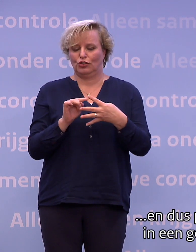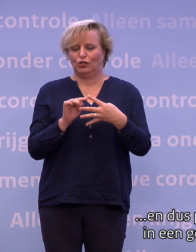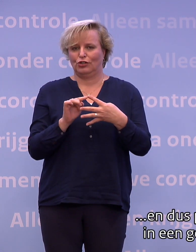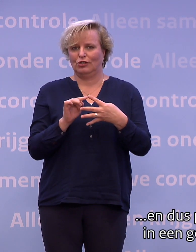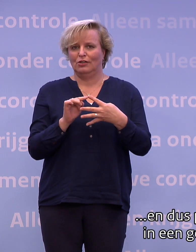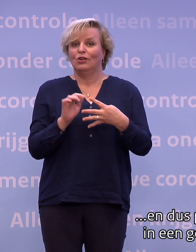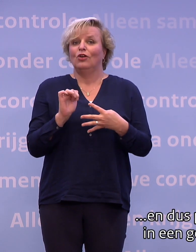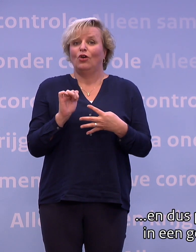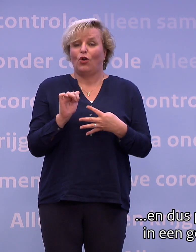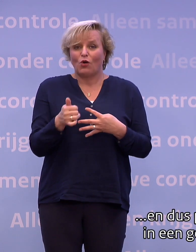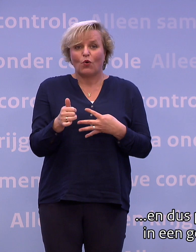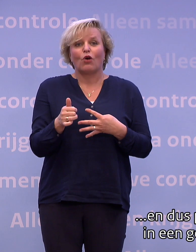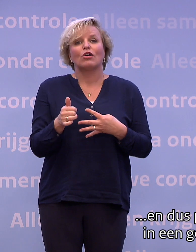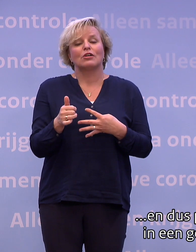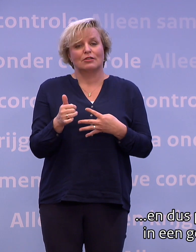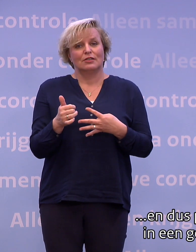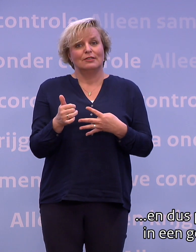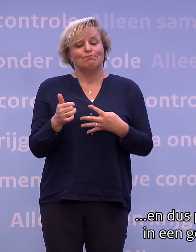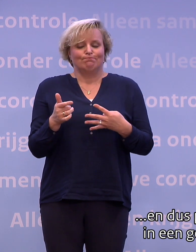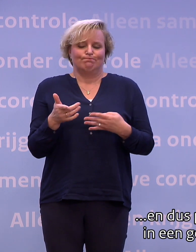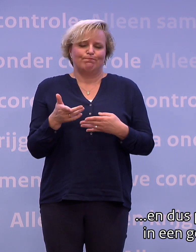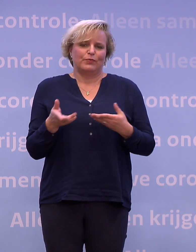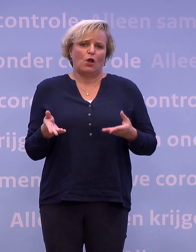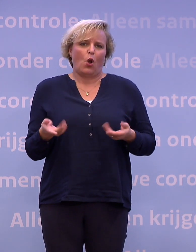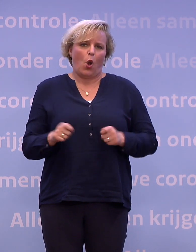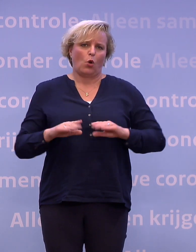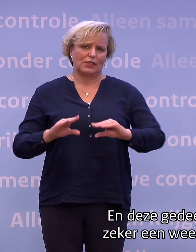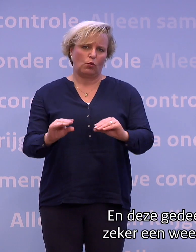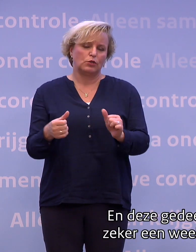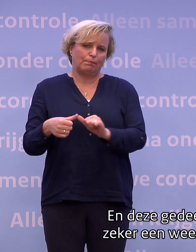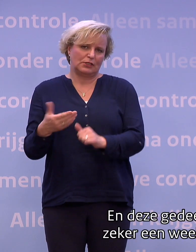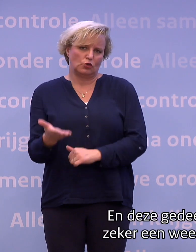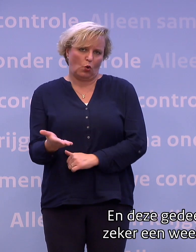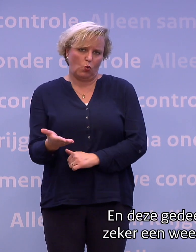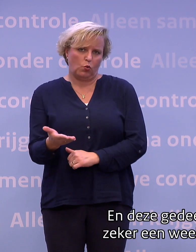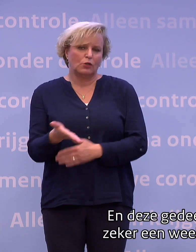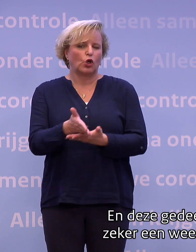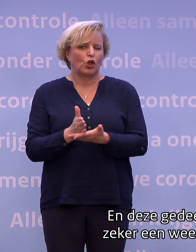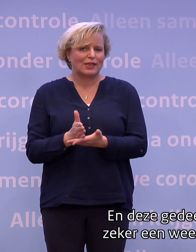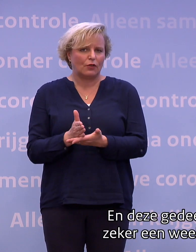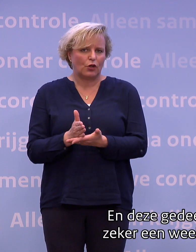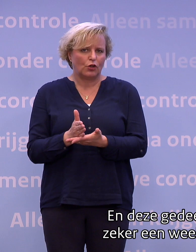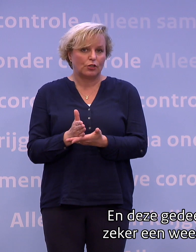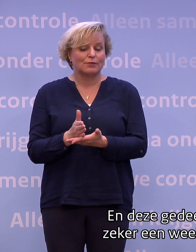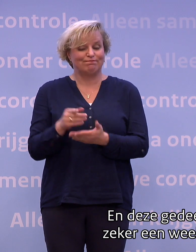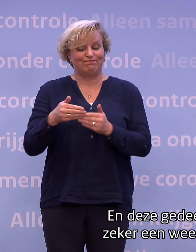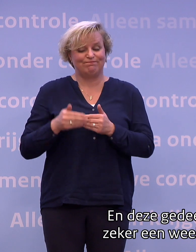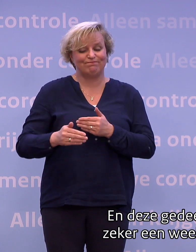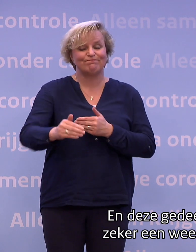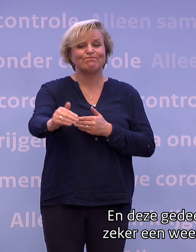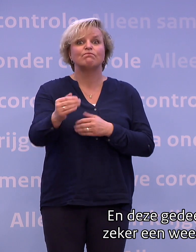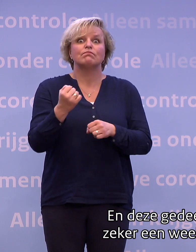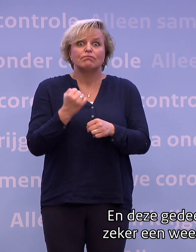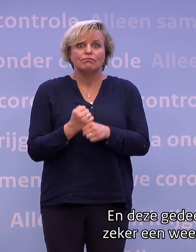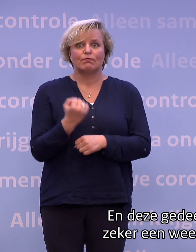daarbij en gaan we in een gedeeltelijke lockdown. En deze gedeeltelijke lockdown zullen we zeker een week of vier